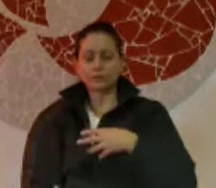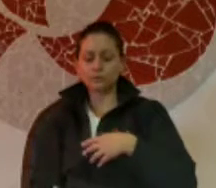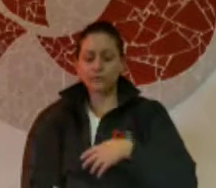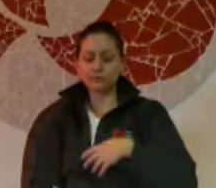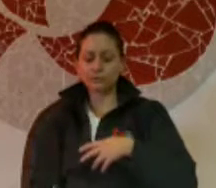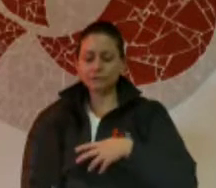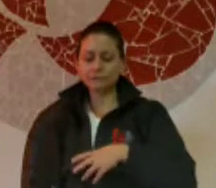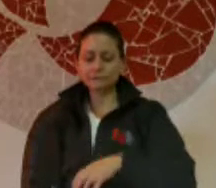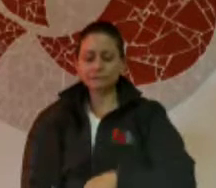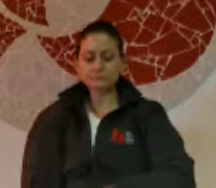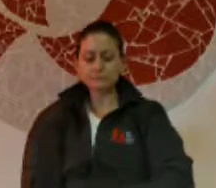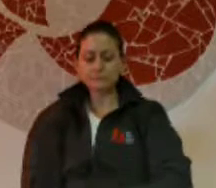a contatto.